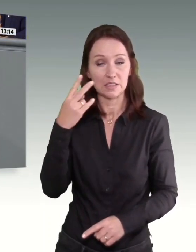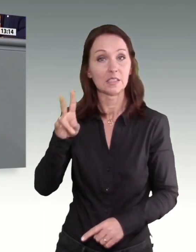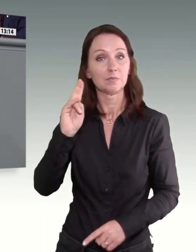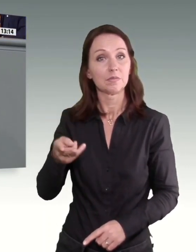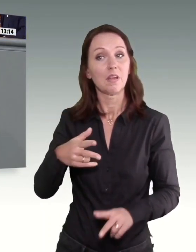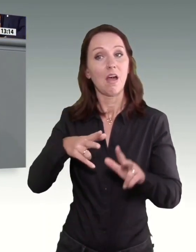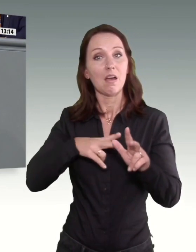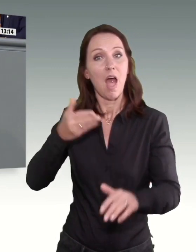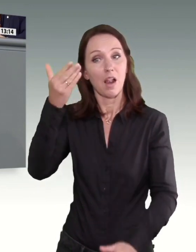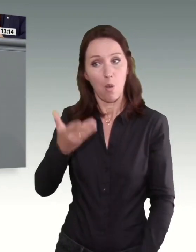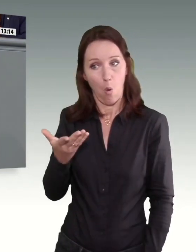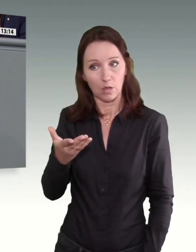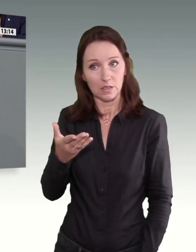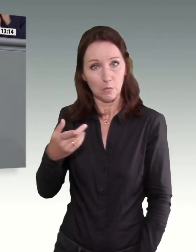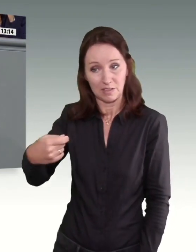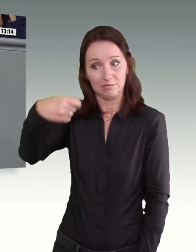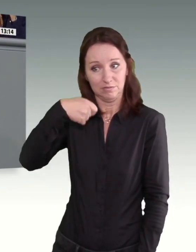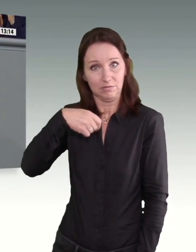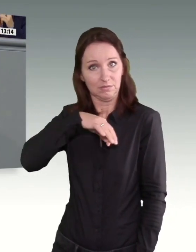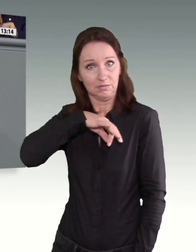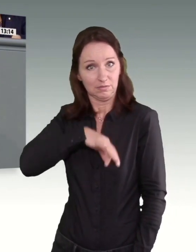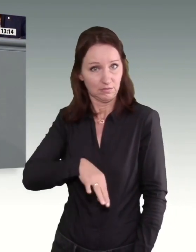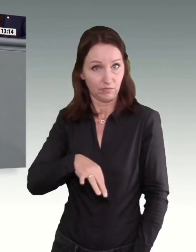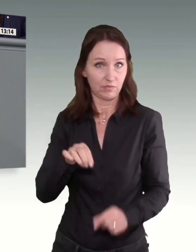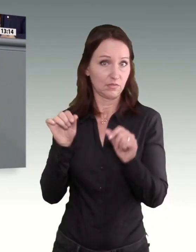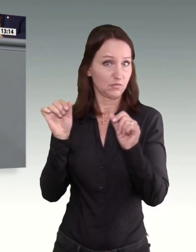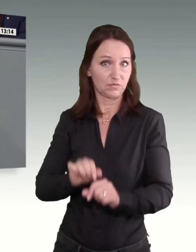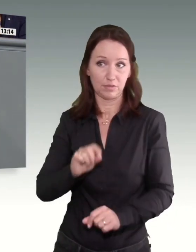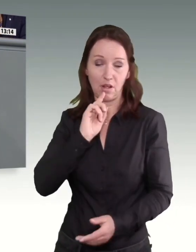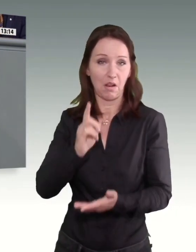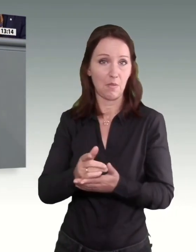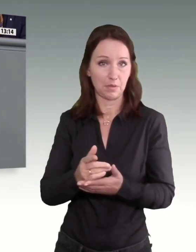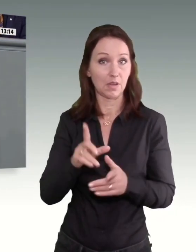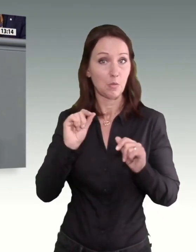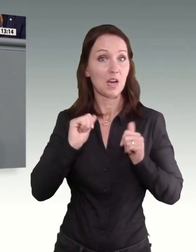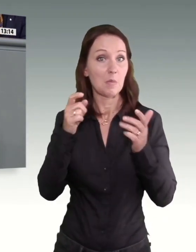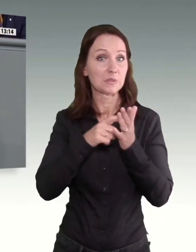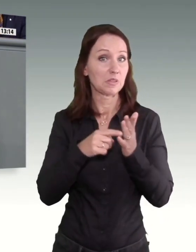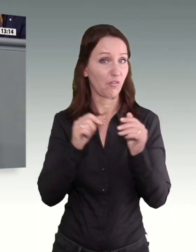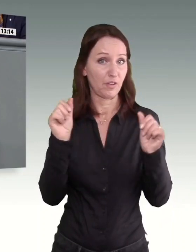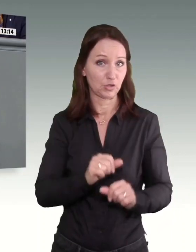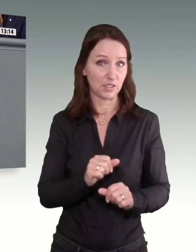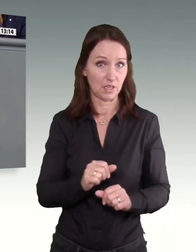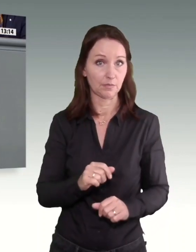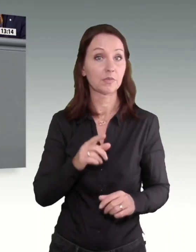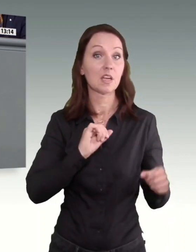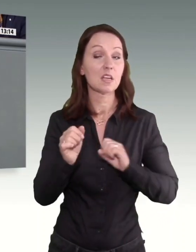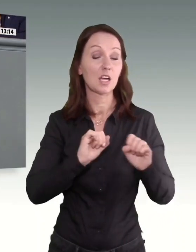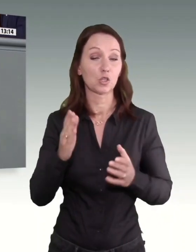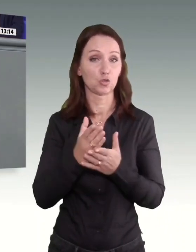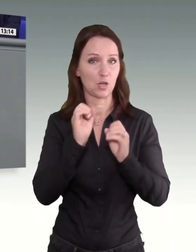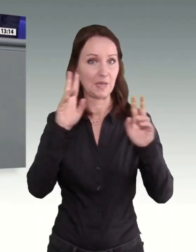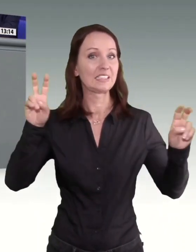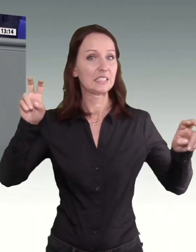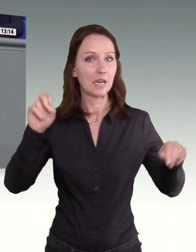Lebensbedingungen. Die Reaktionen darauf fielen deutlich aus. Ich zitiere. Die Mindestlohnkommission ist doch eine Katastrophe.